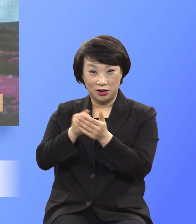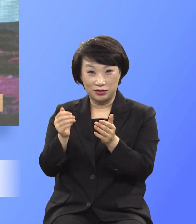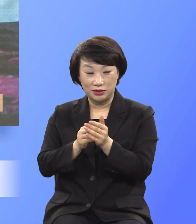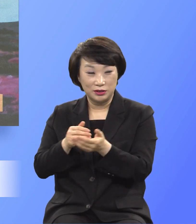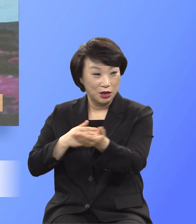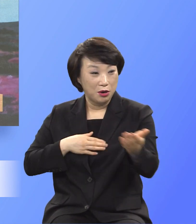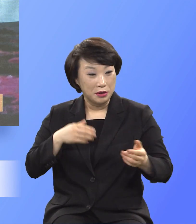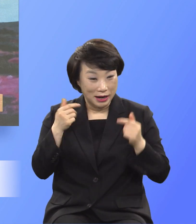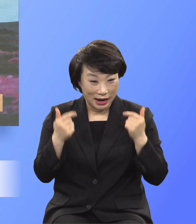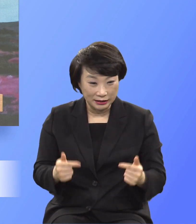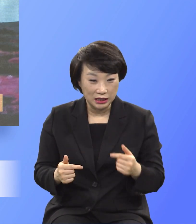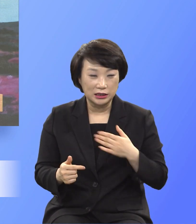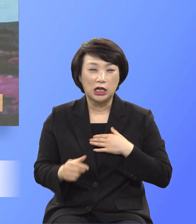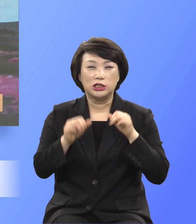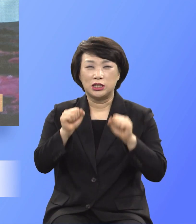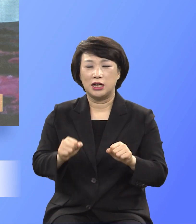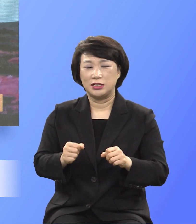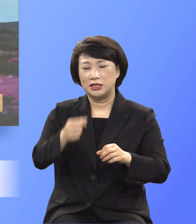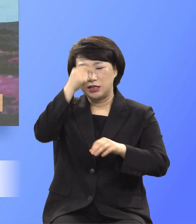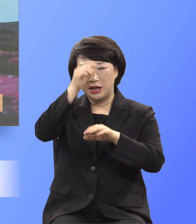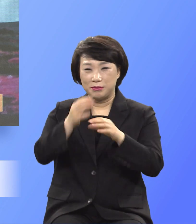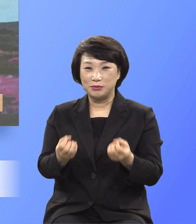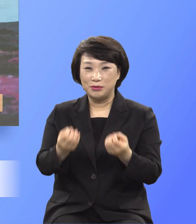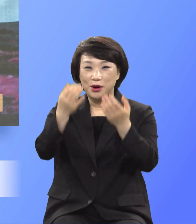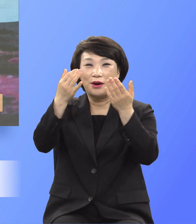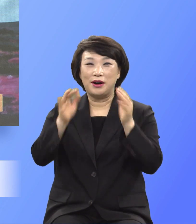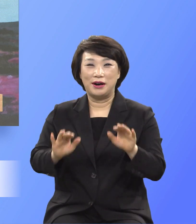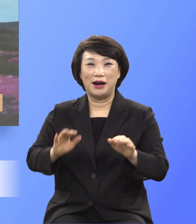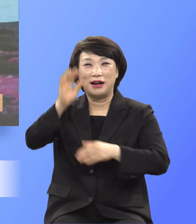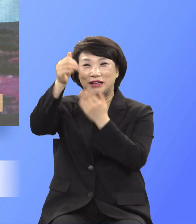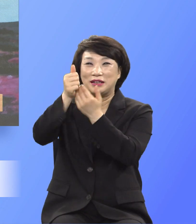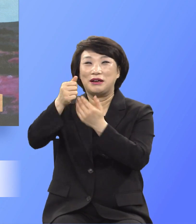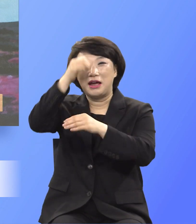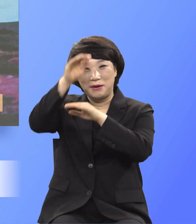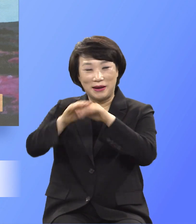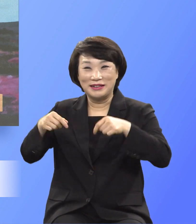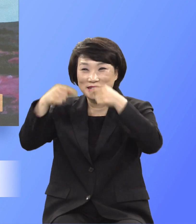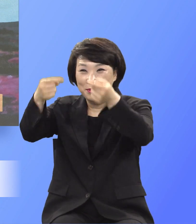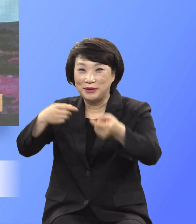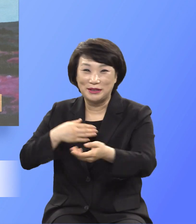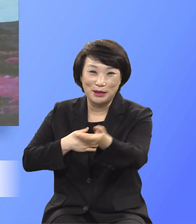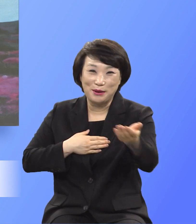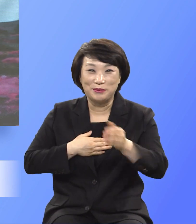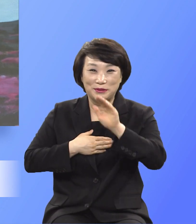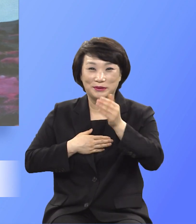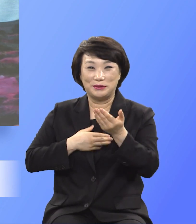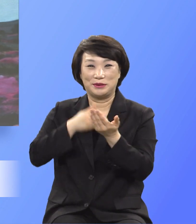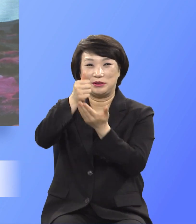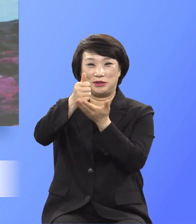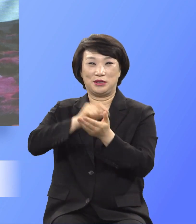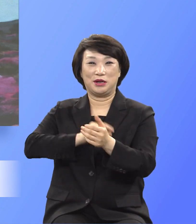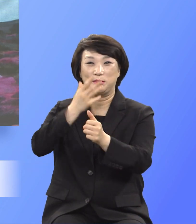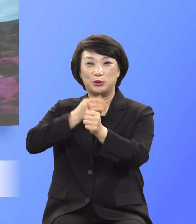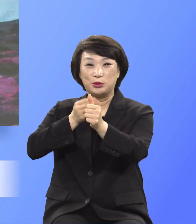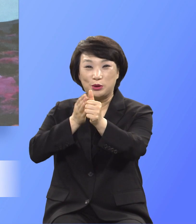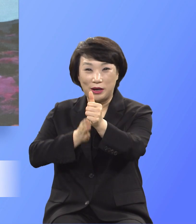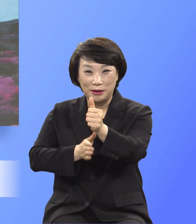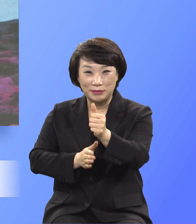산재물로 예배에 참여하는 여러분 되기를 주님의 이름으로 추간합니다 하나님께서는